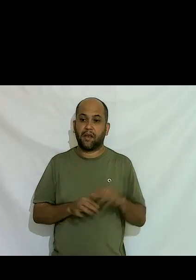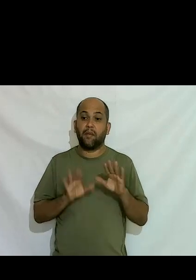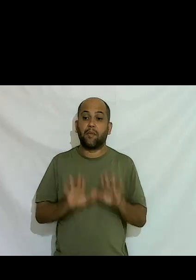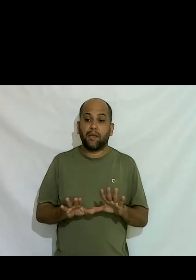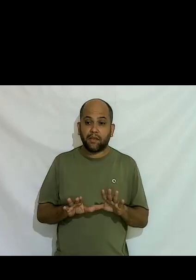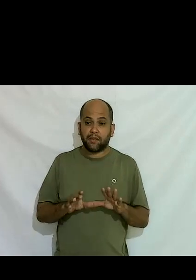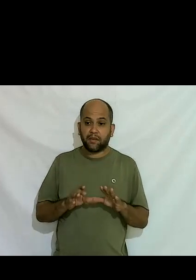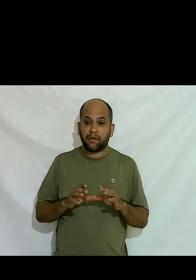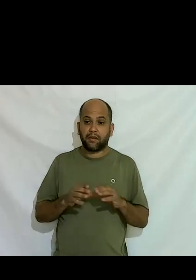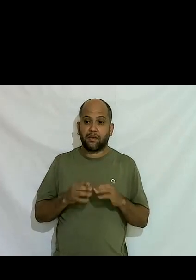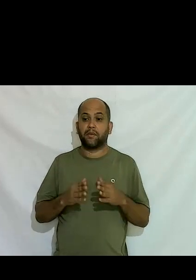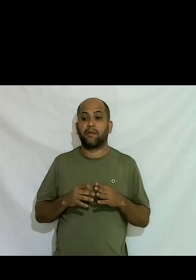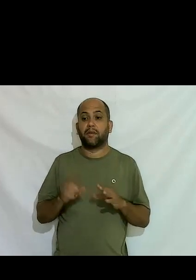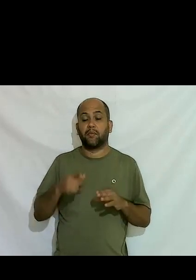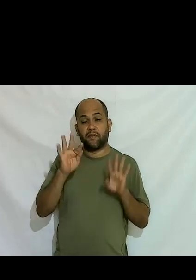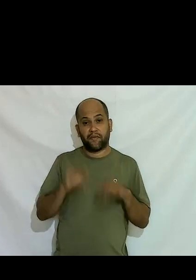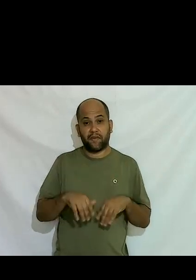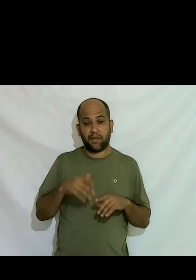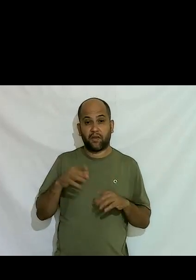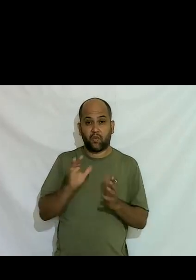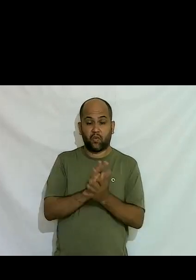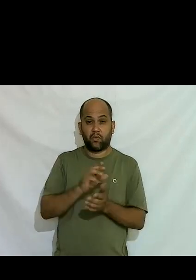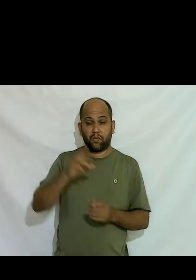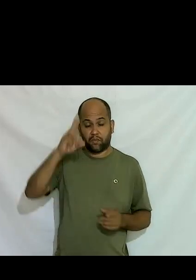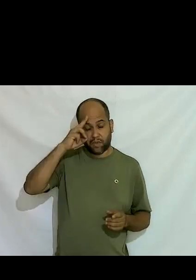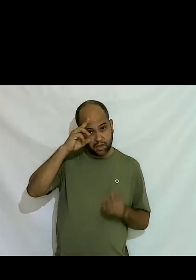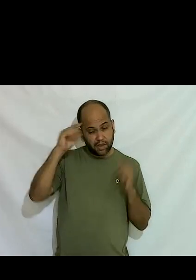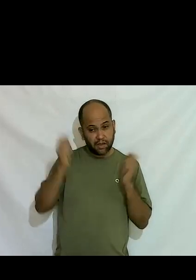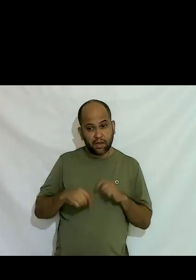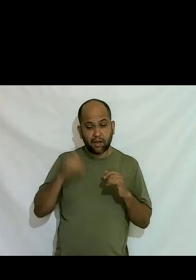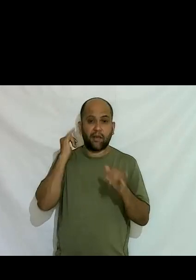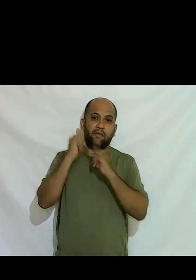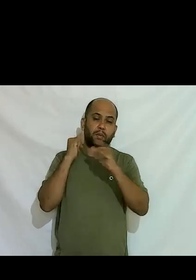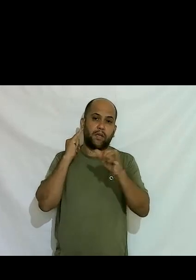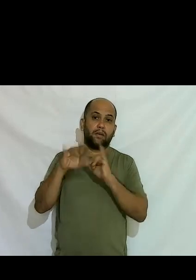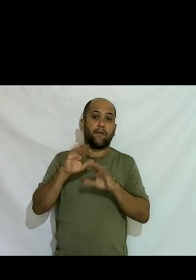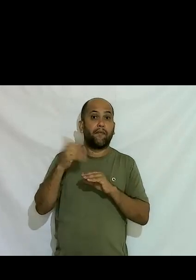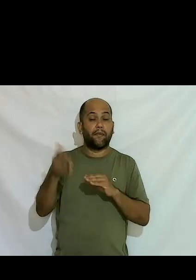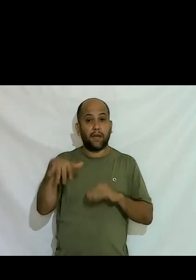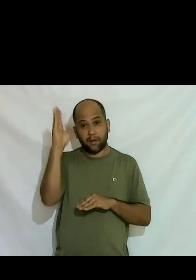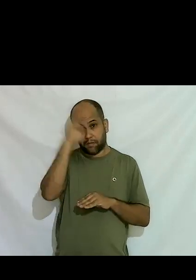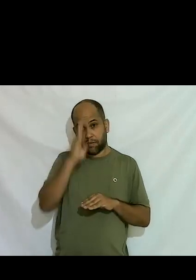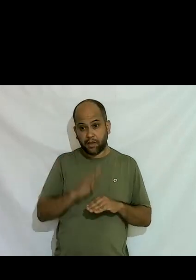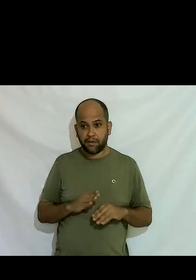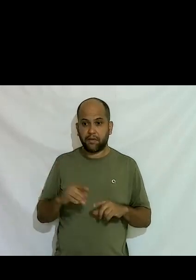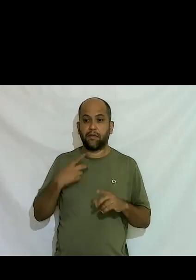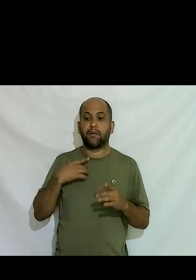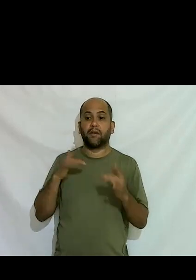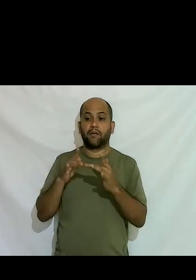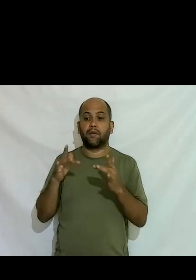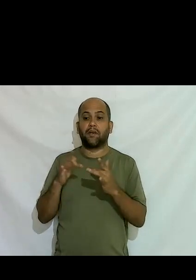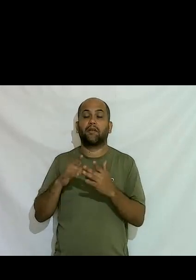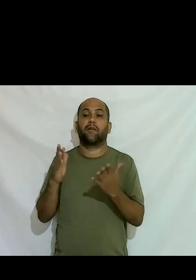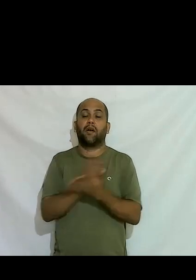confira o regime militar era possível acessar informações de fora do país então eu comecei a ter acesso a algumas